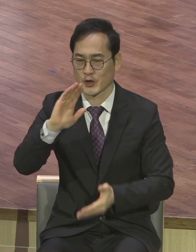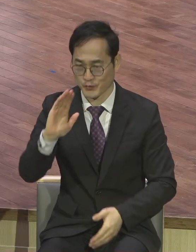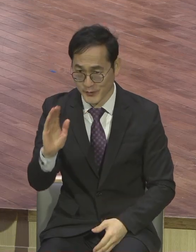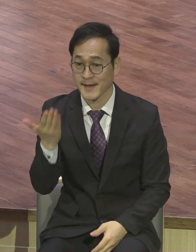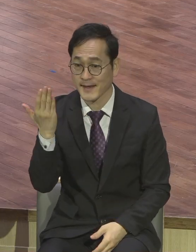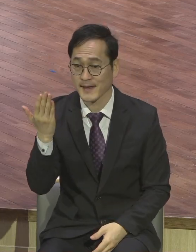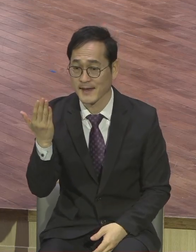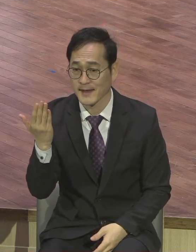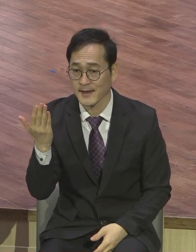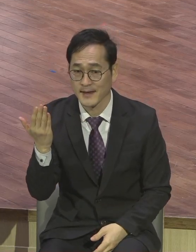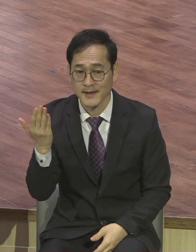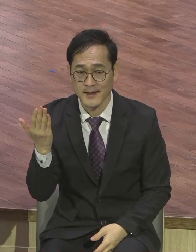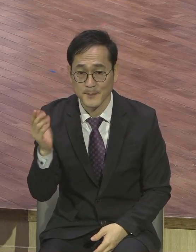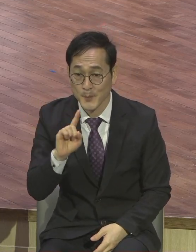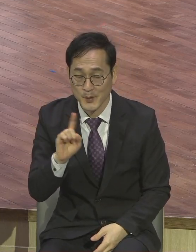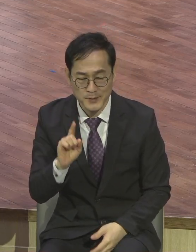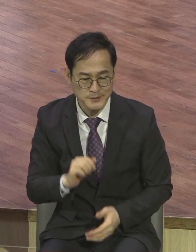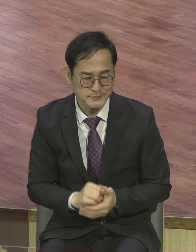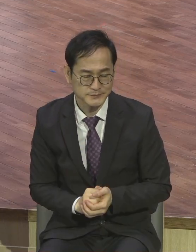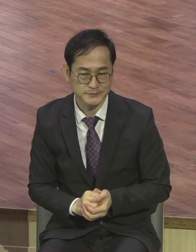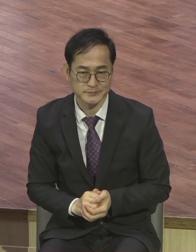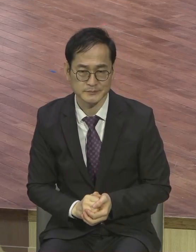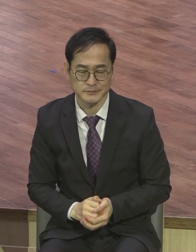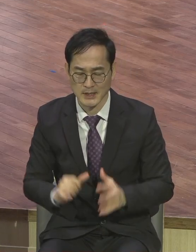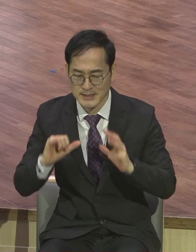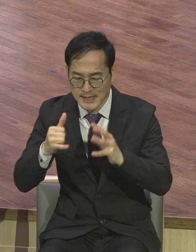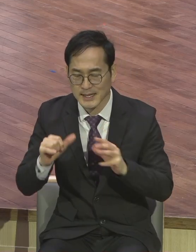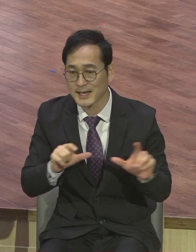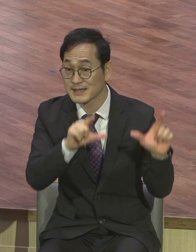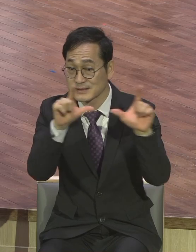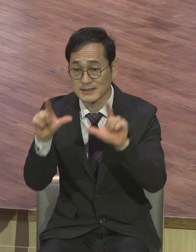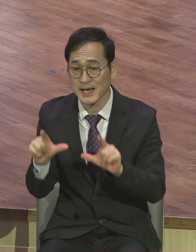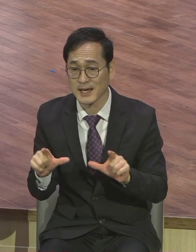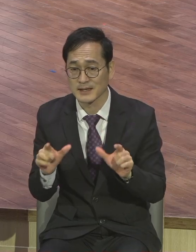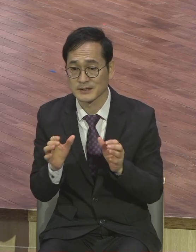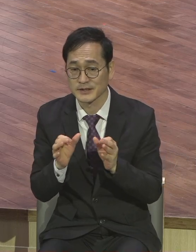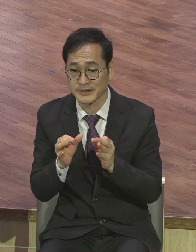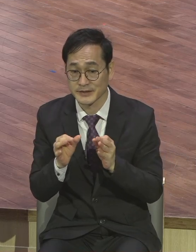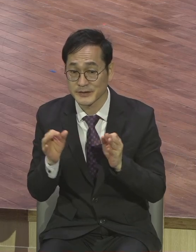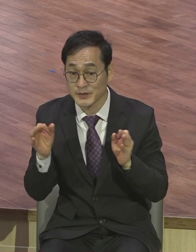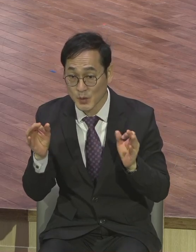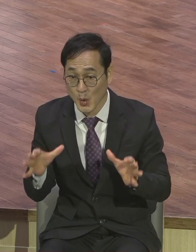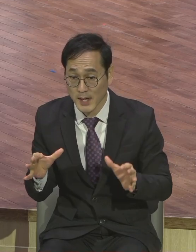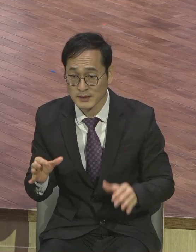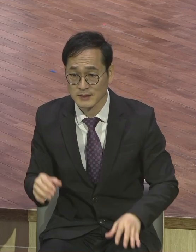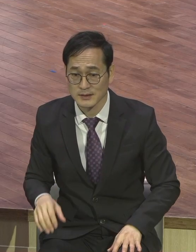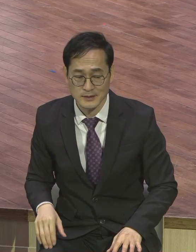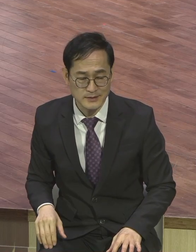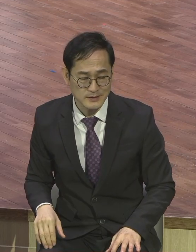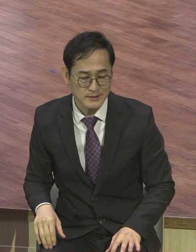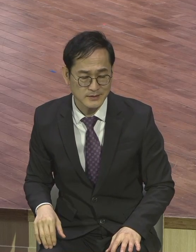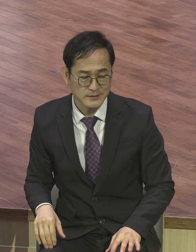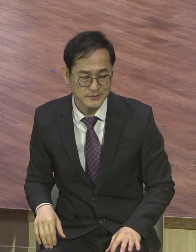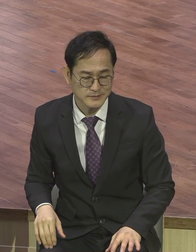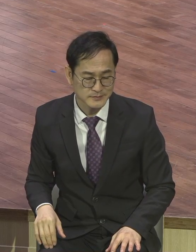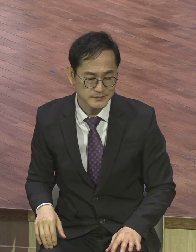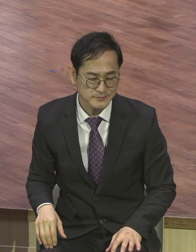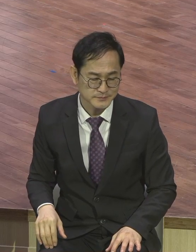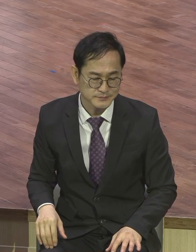우리가 세상을 사랑하는 동안에 설명이 필요 없는 분명한 원리가 있잖아요. 그게 뭐예요?